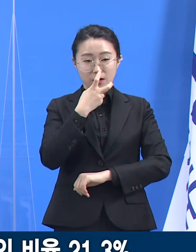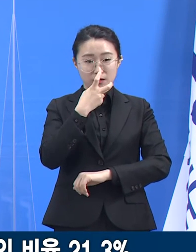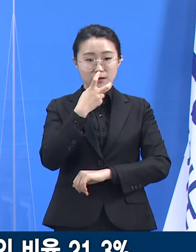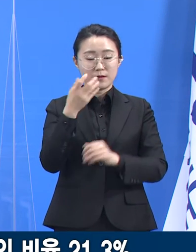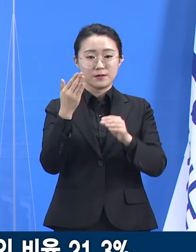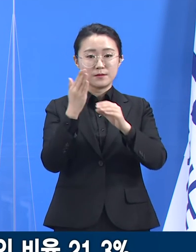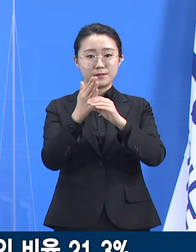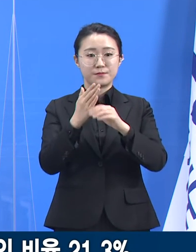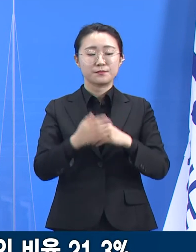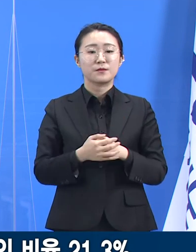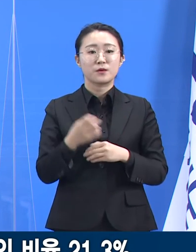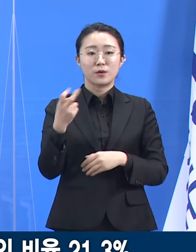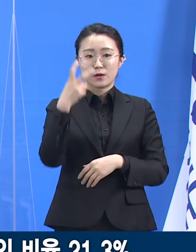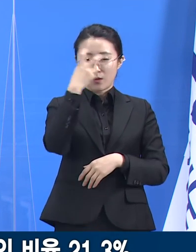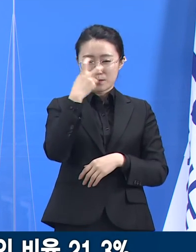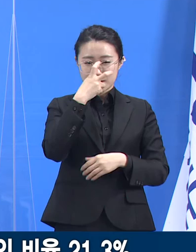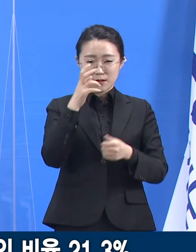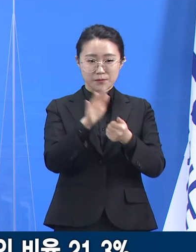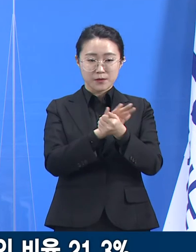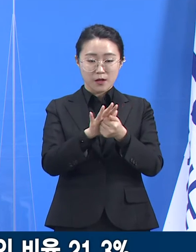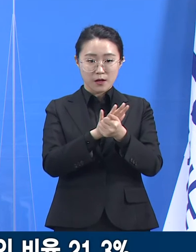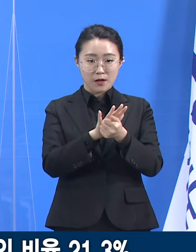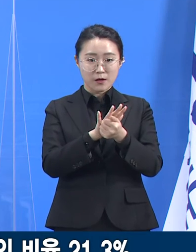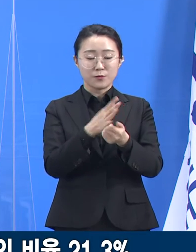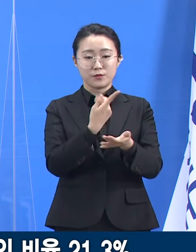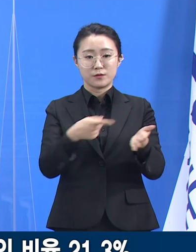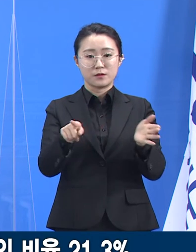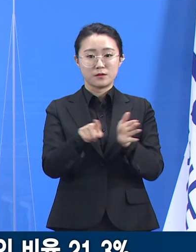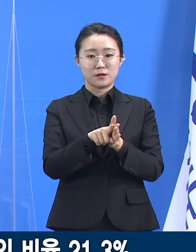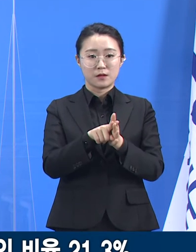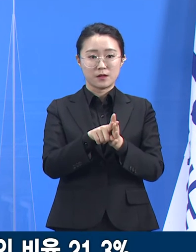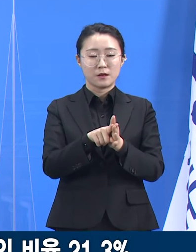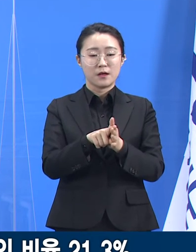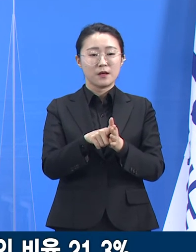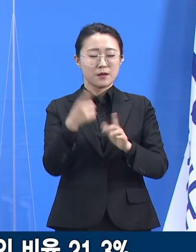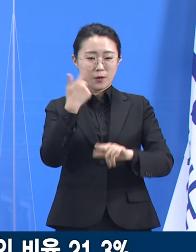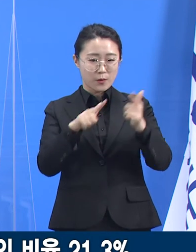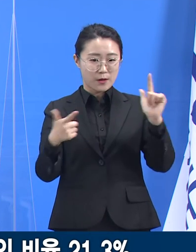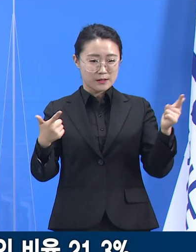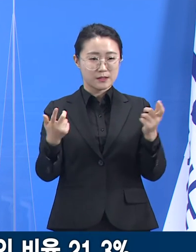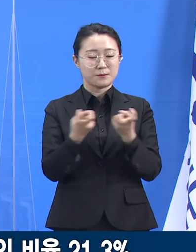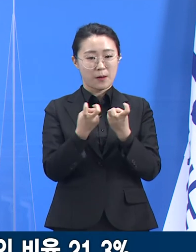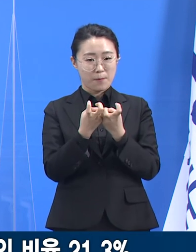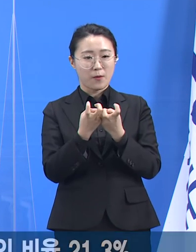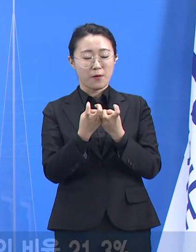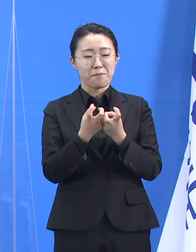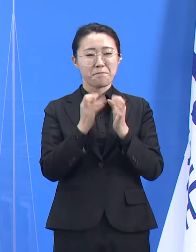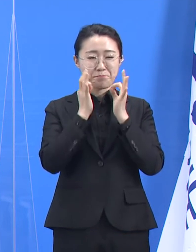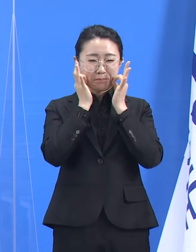검사 서비스에 대한 접근성을 높이기 위해서 다각도로 노력하고 있습니다.